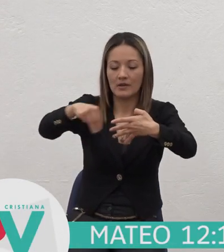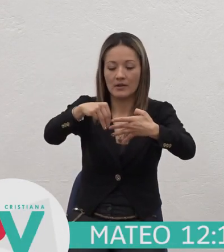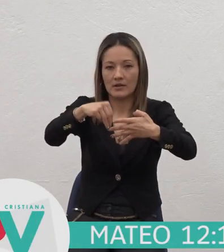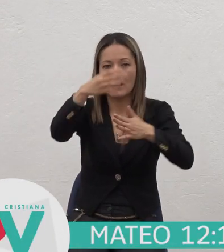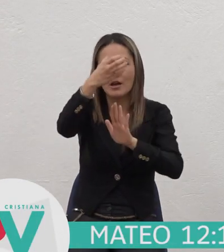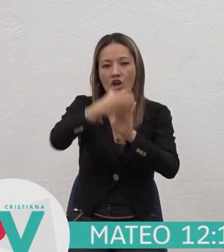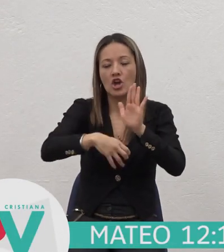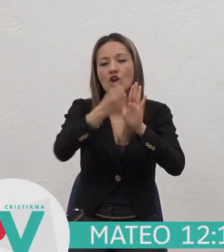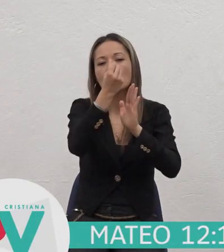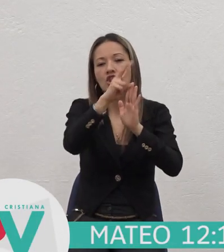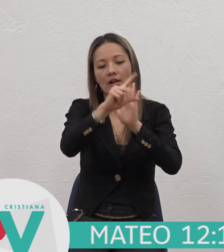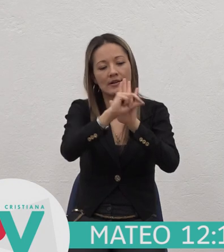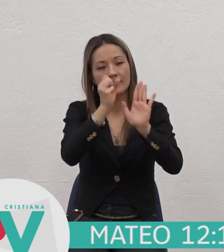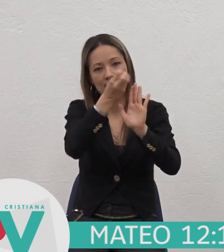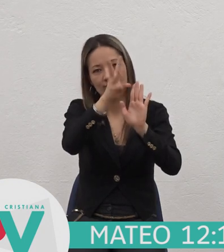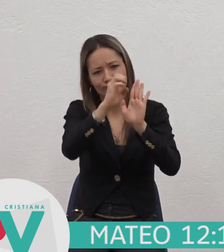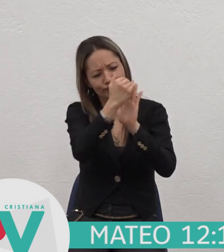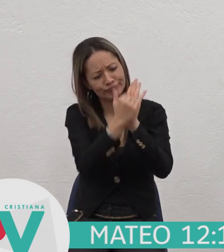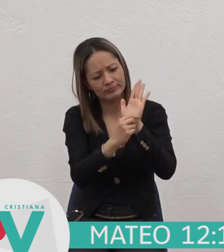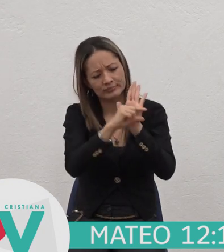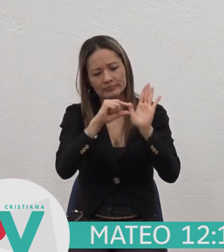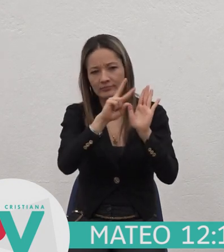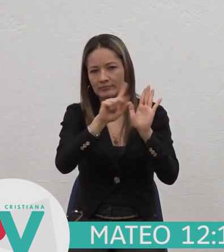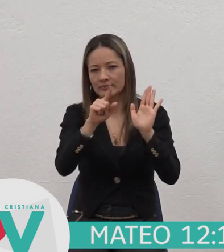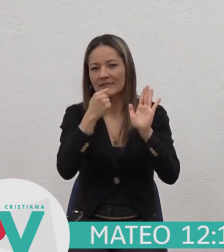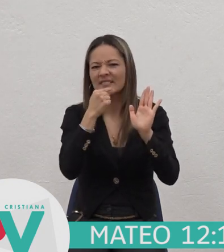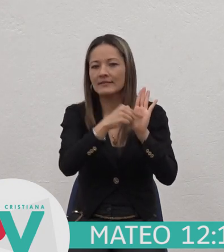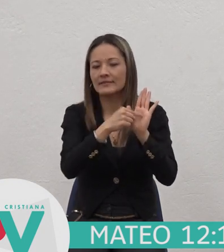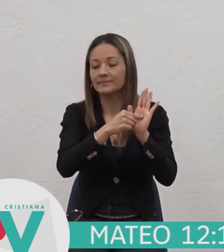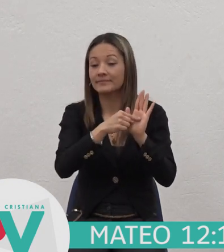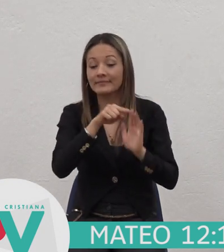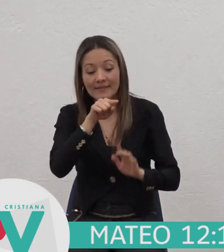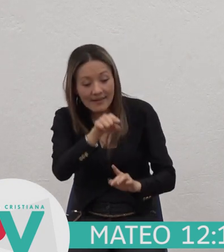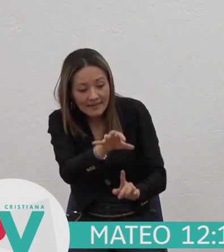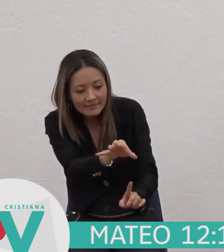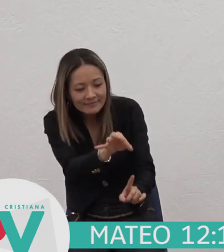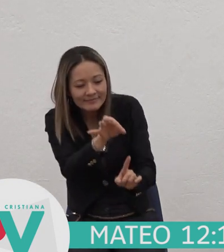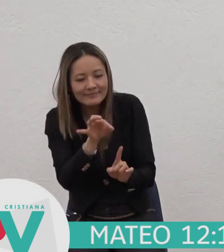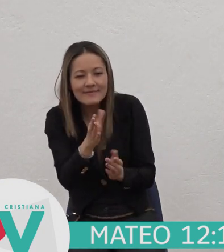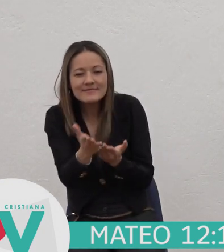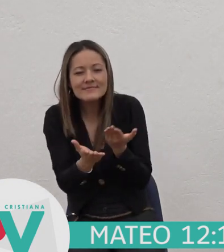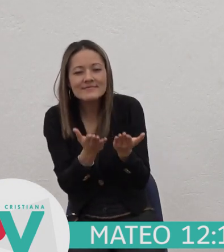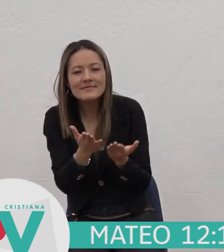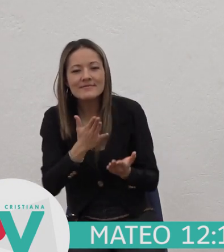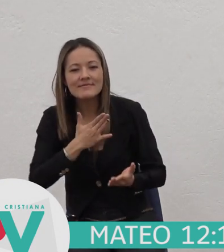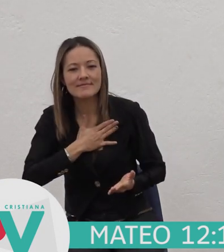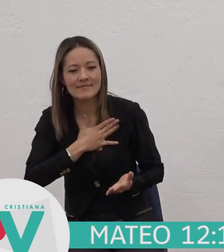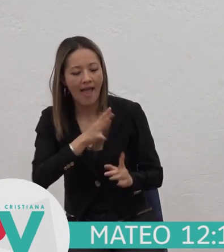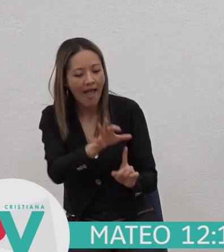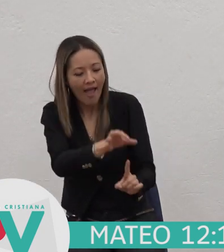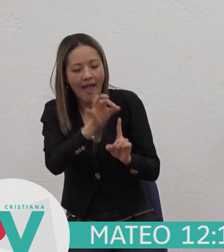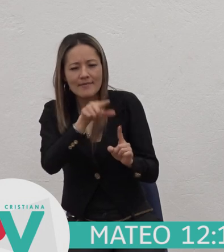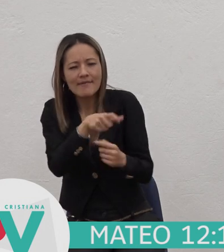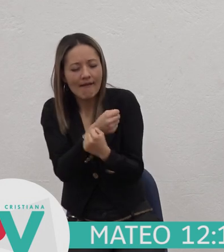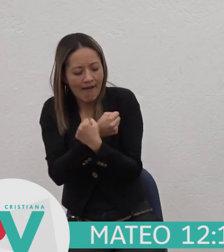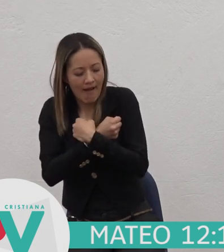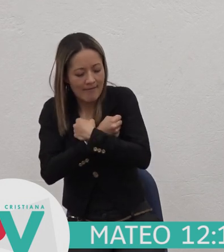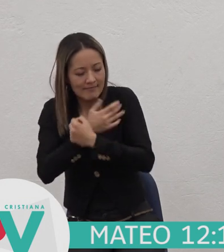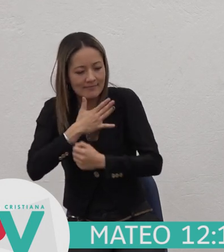He aquí mi siervo A quien he escogido Mi amado En quien se agrada mi alma Pondré mi espíritu sobre él